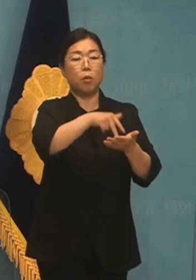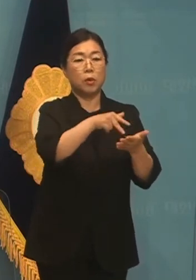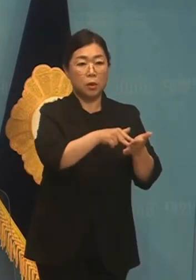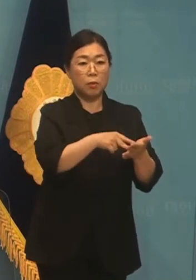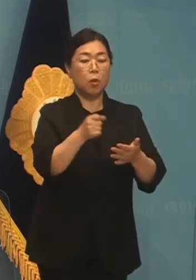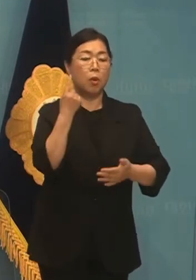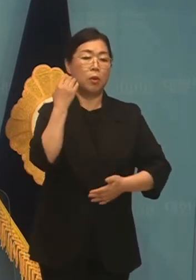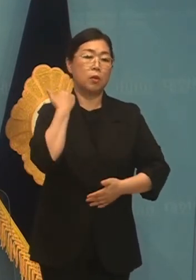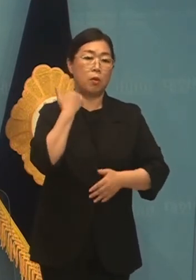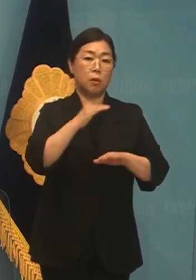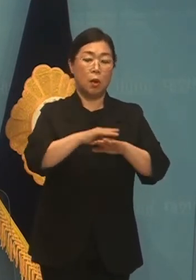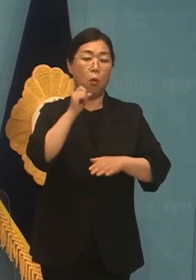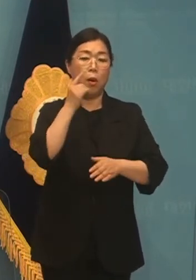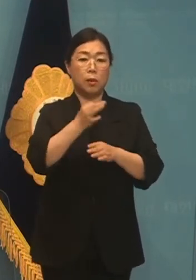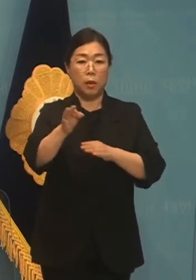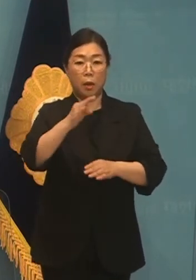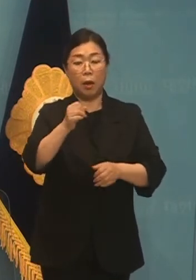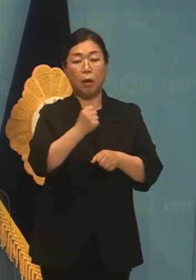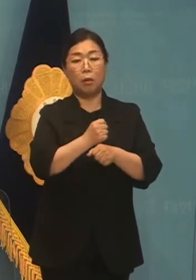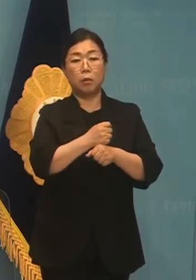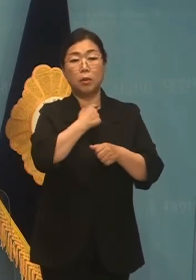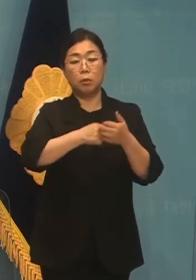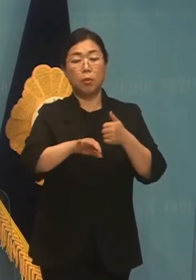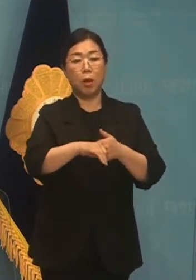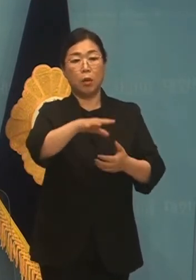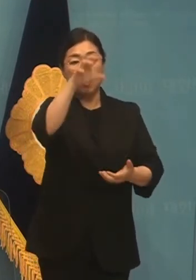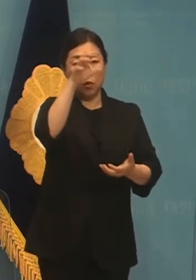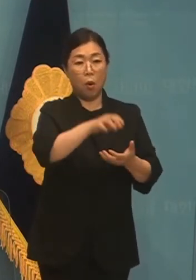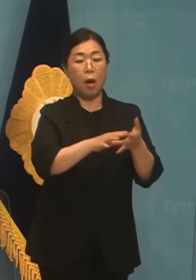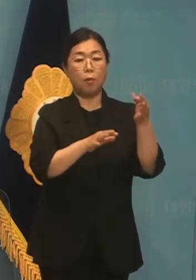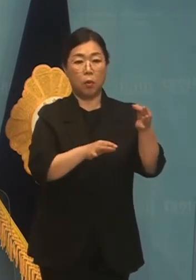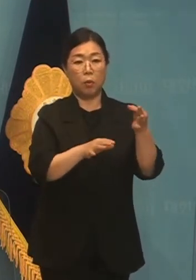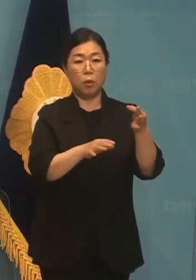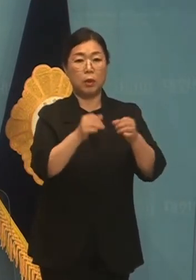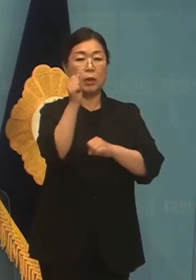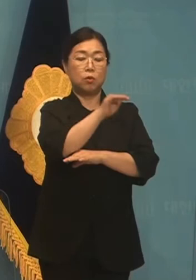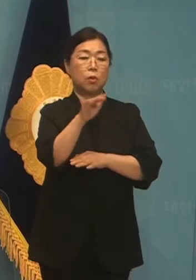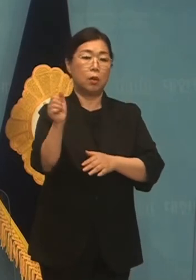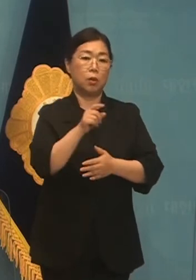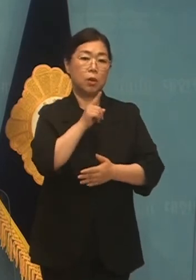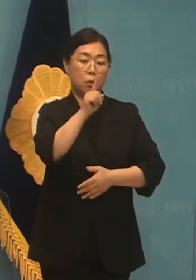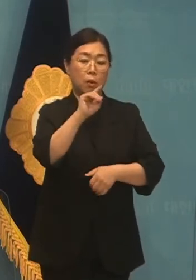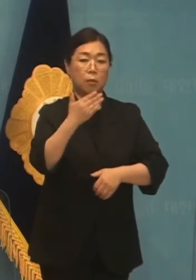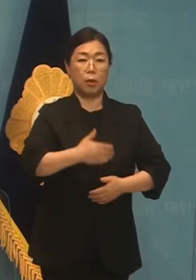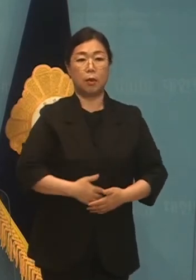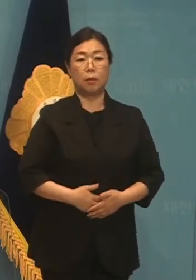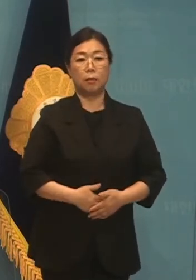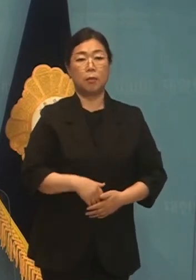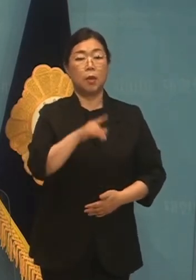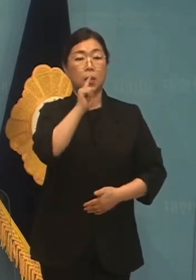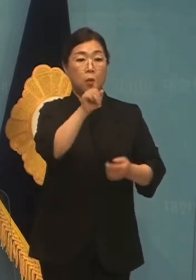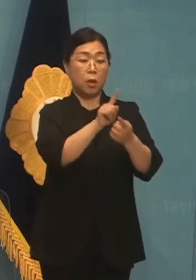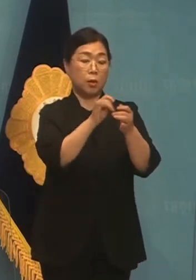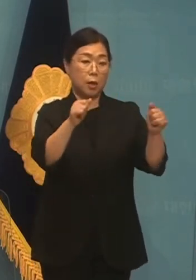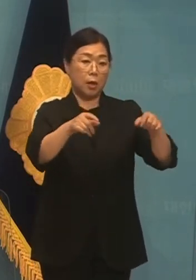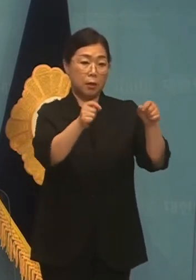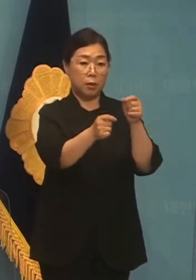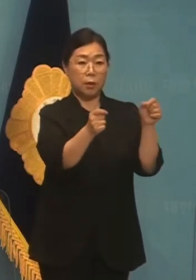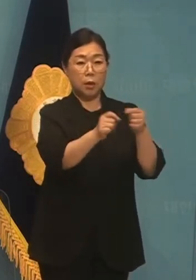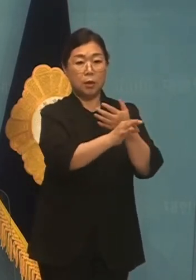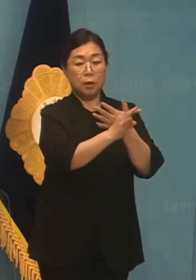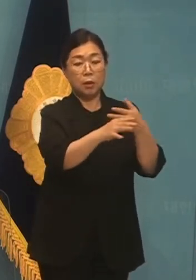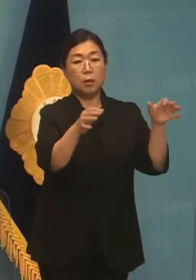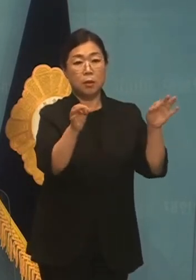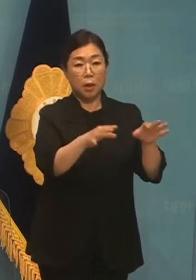전환료를 적용한 임대료 총액 기준으로 신고하도록 해야 합니다. 신고 대상은 단기 대학이나